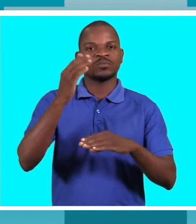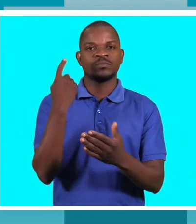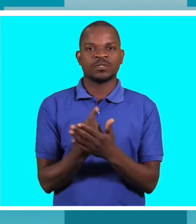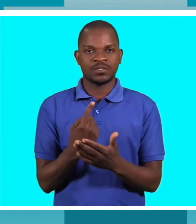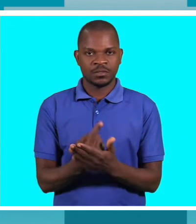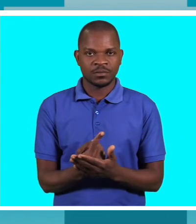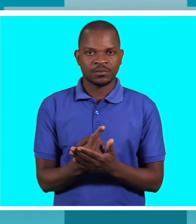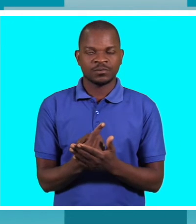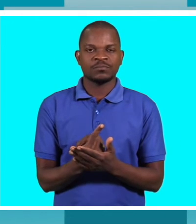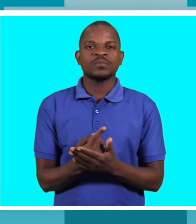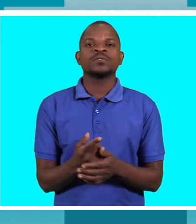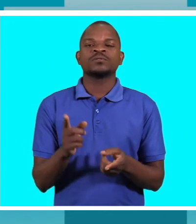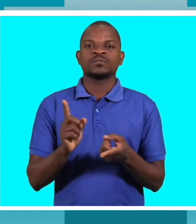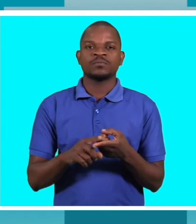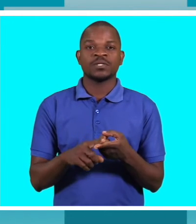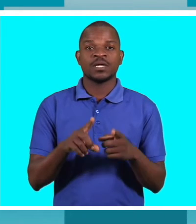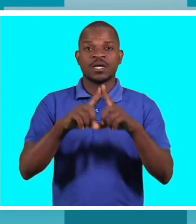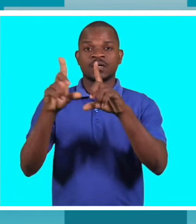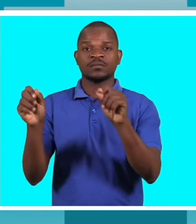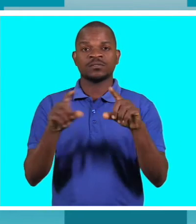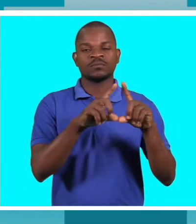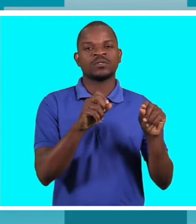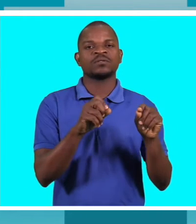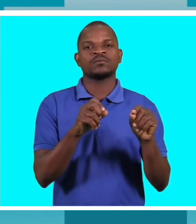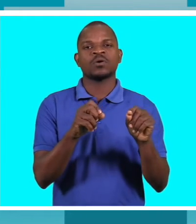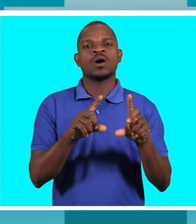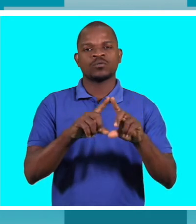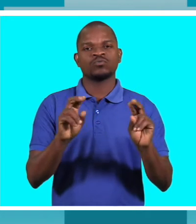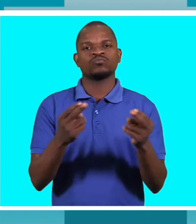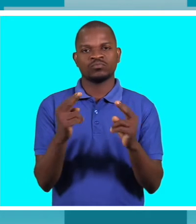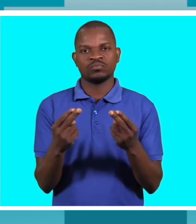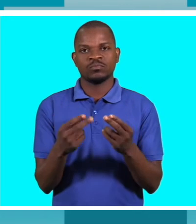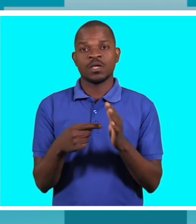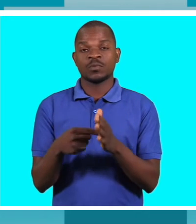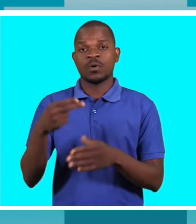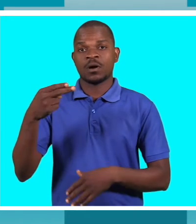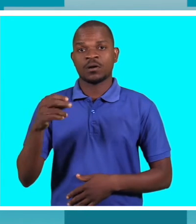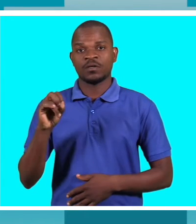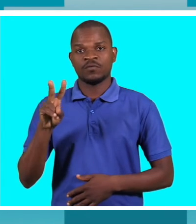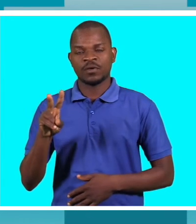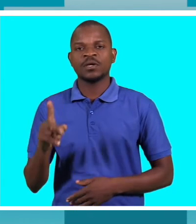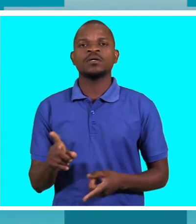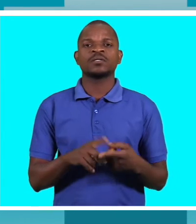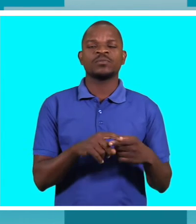e importante. São temas da atualidade. Falar do HIV e associar a questão da deficiência,